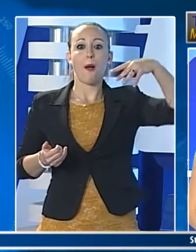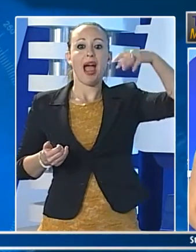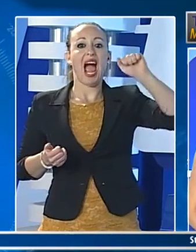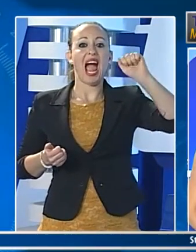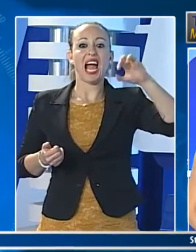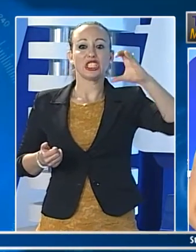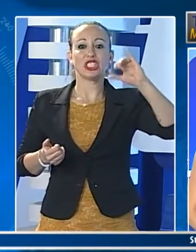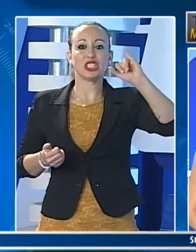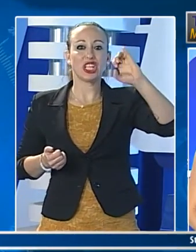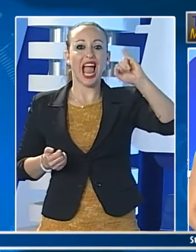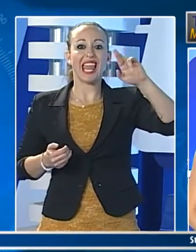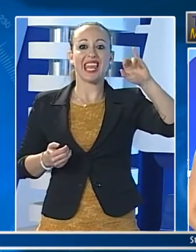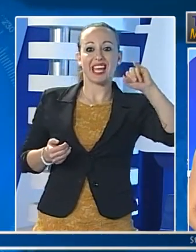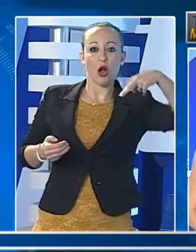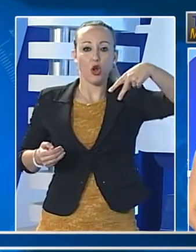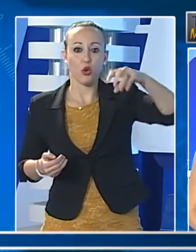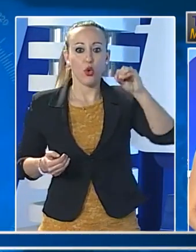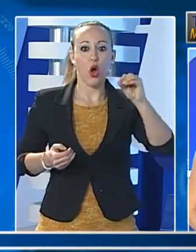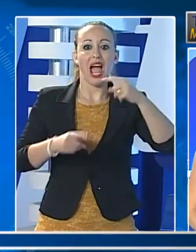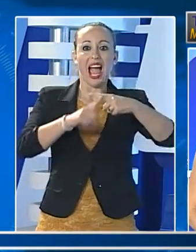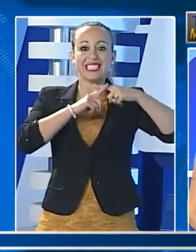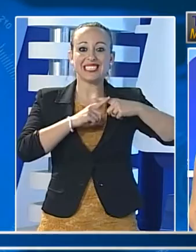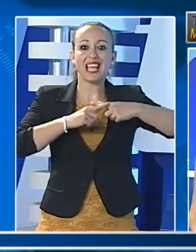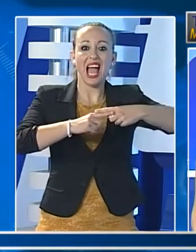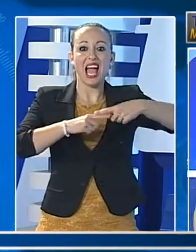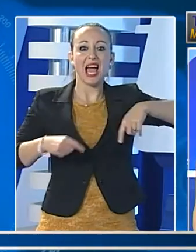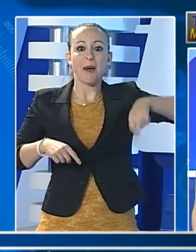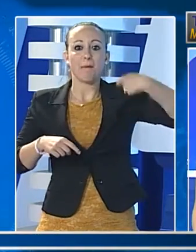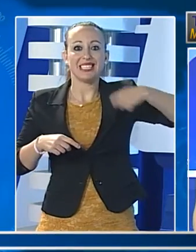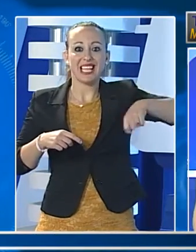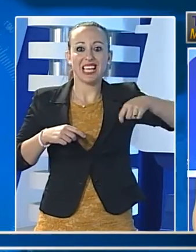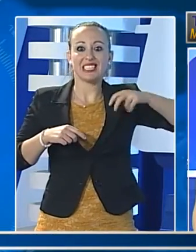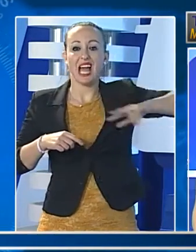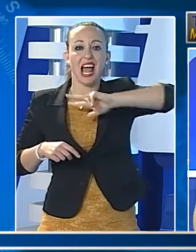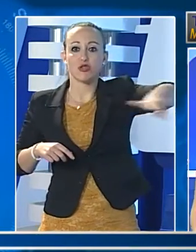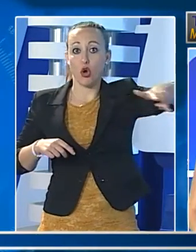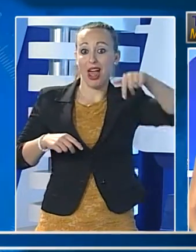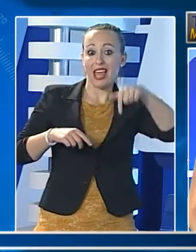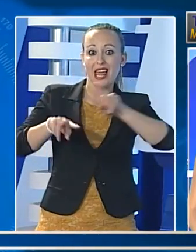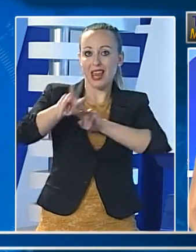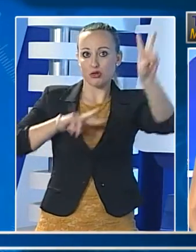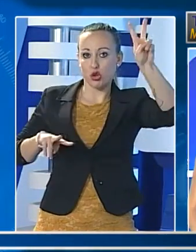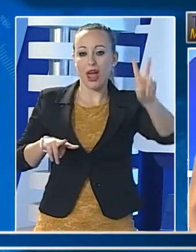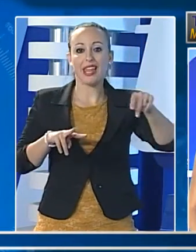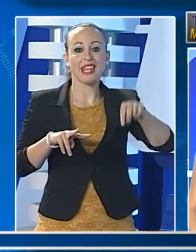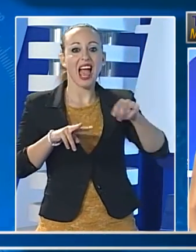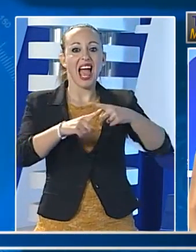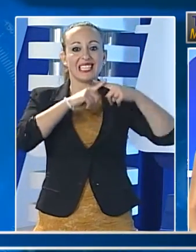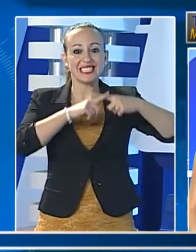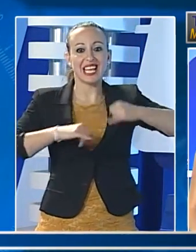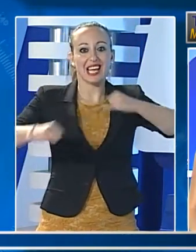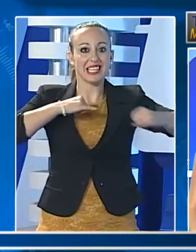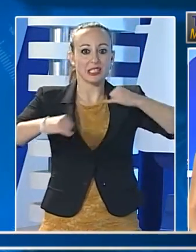Pagliarelli a Palermo l'ex deputato regionale nazionale ed ex direttore generale della Fondazione